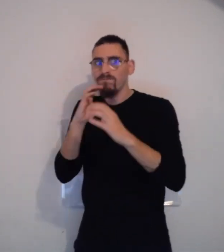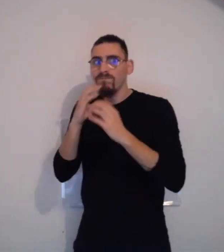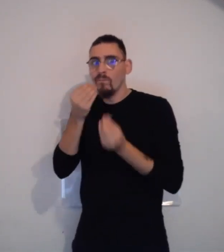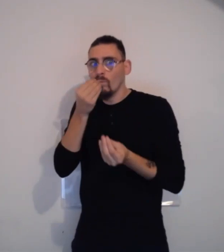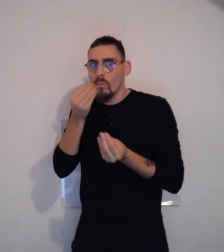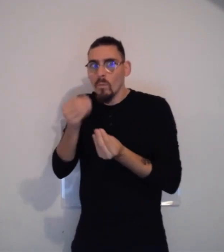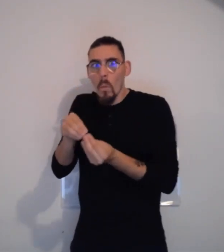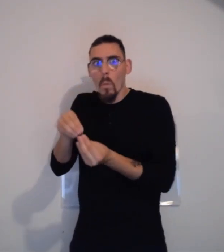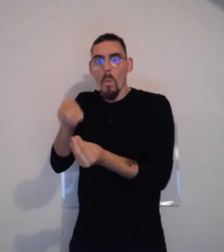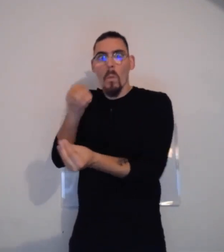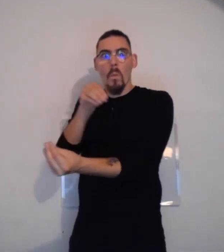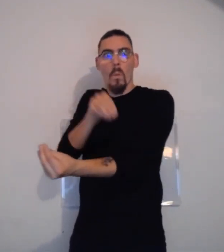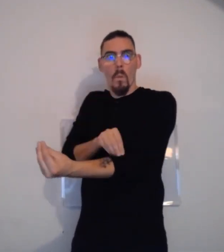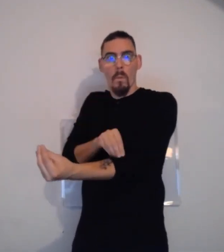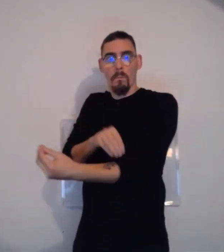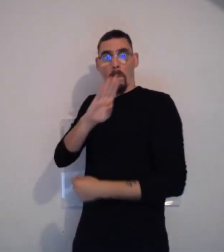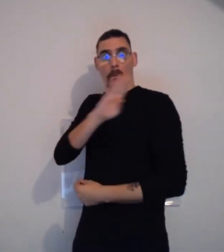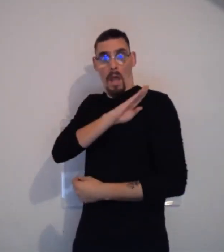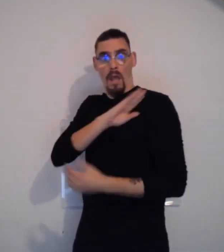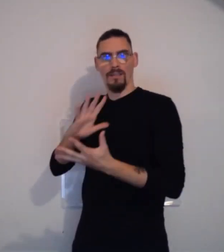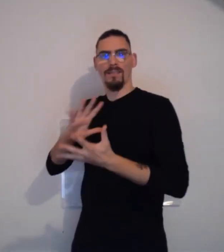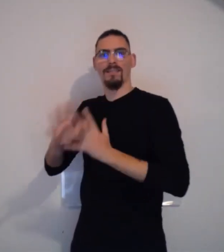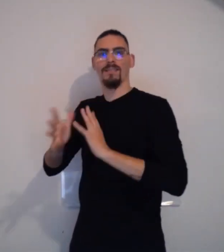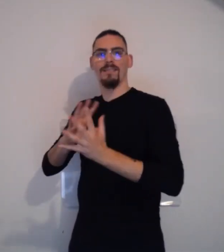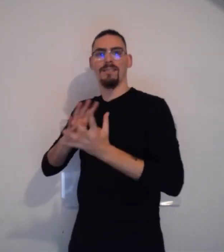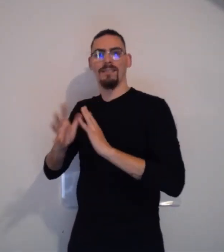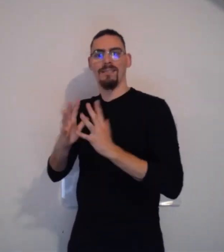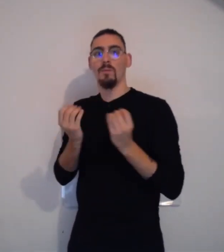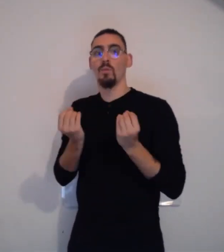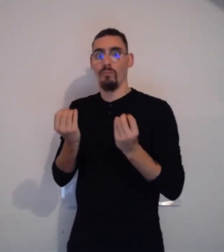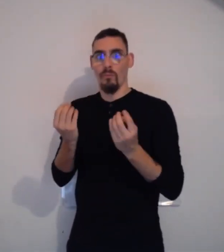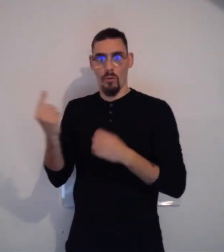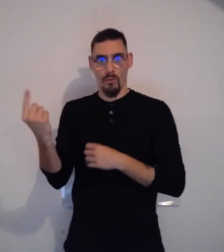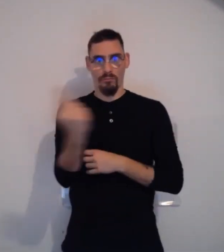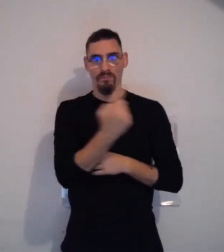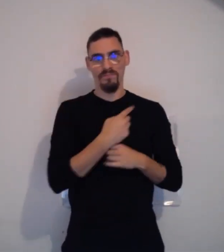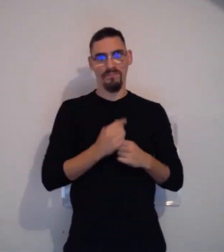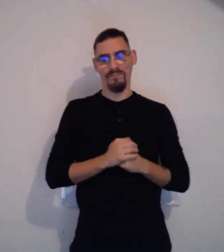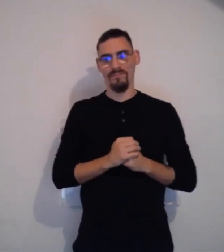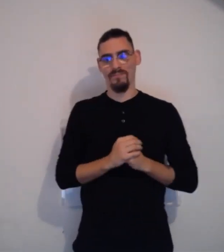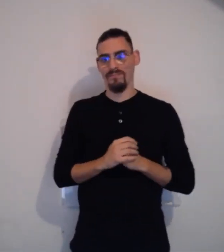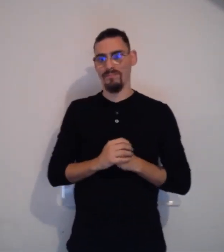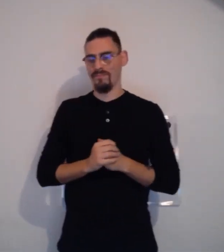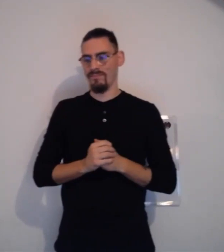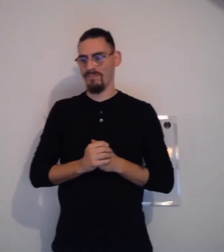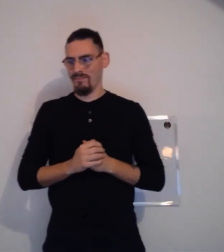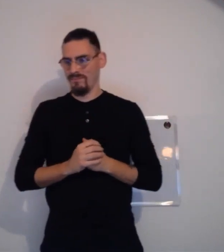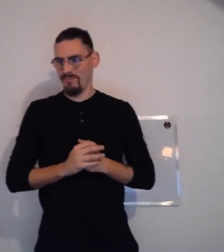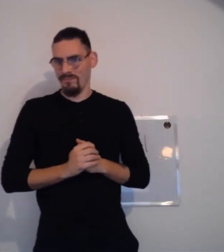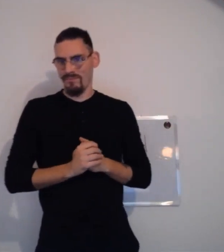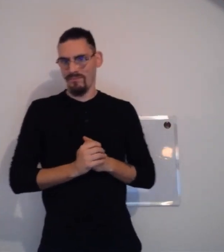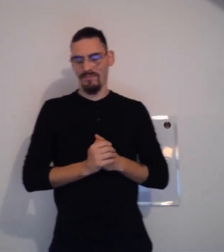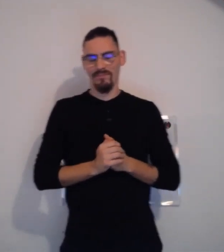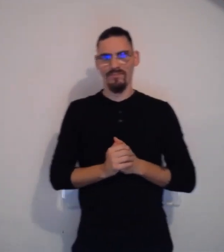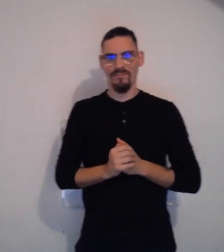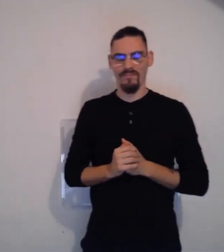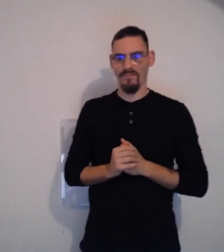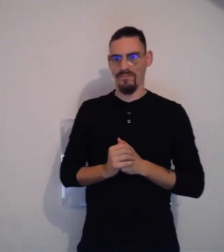Un bébé, au début, c'est vrai que la communication, via la langue des signes, peut être souvent plus tôt que les autres,